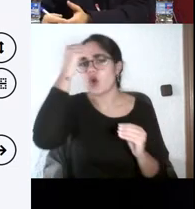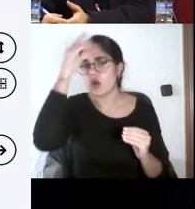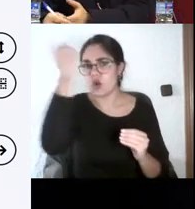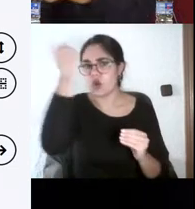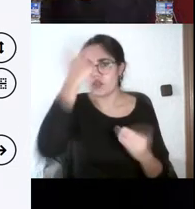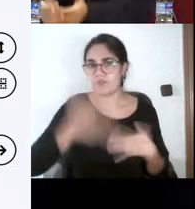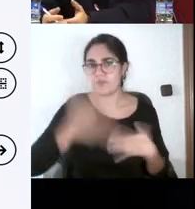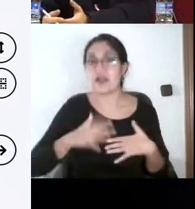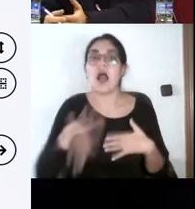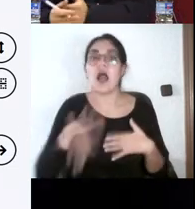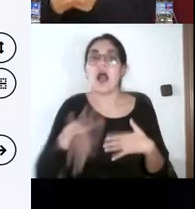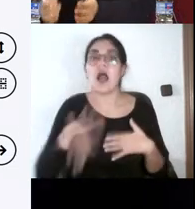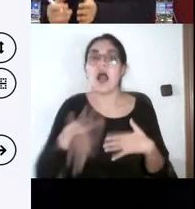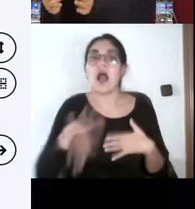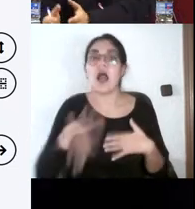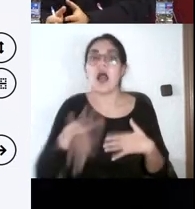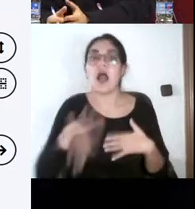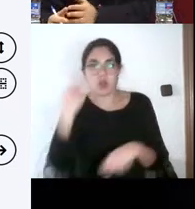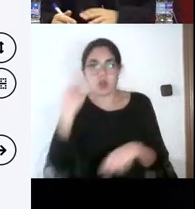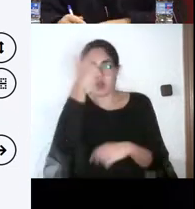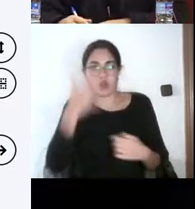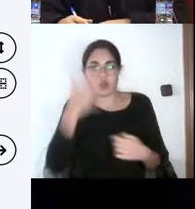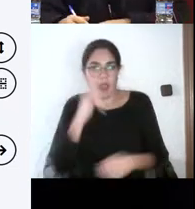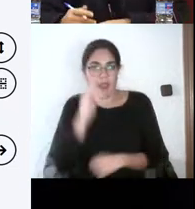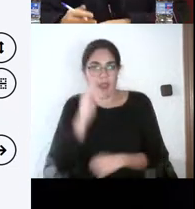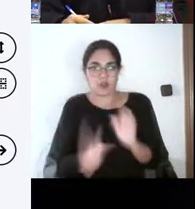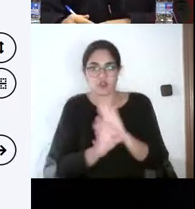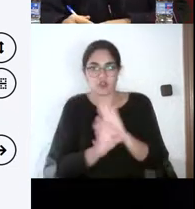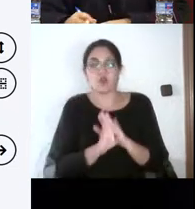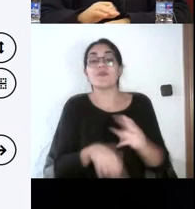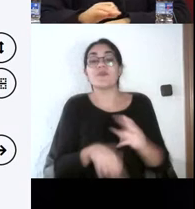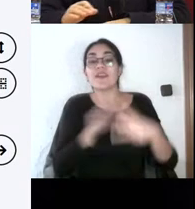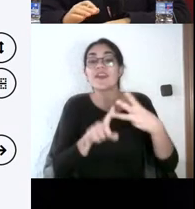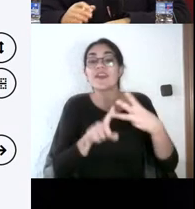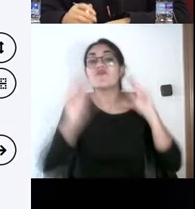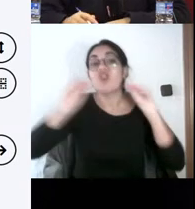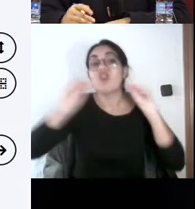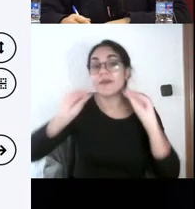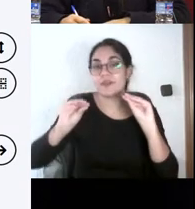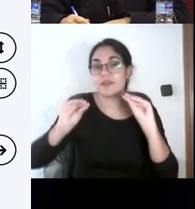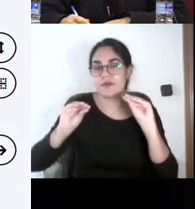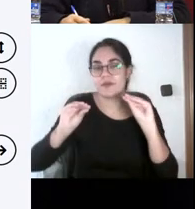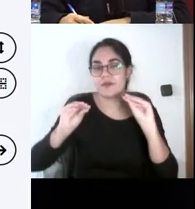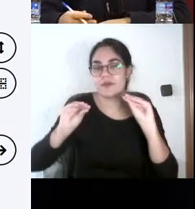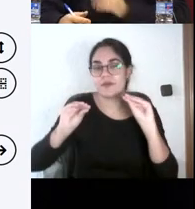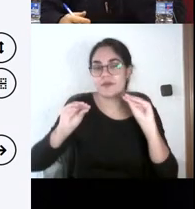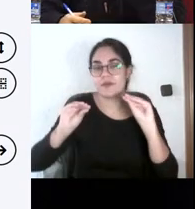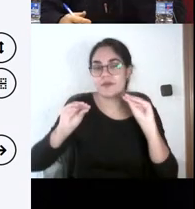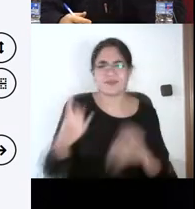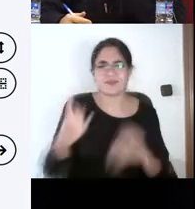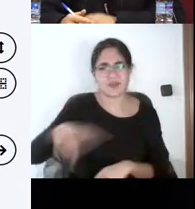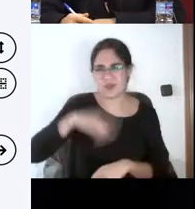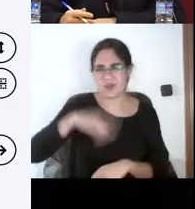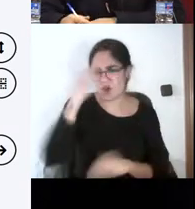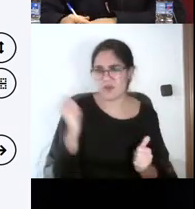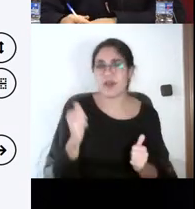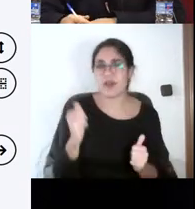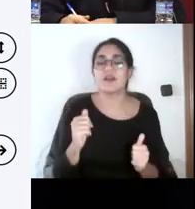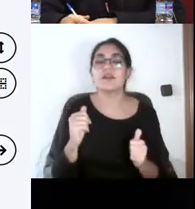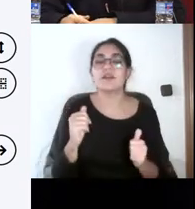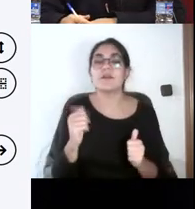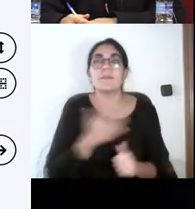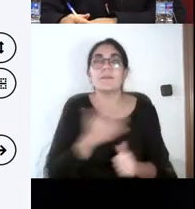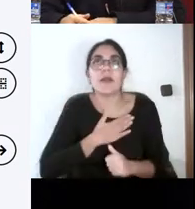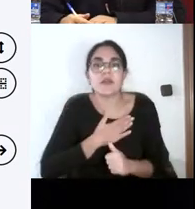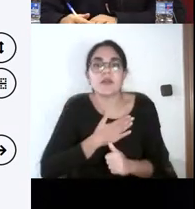alcanzado los contenidos en un momento posterior. Ya está, continuidad. Y formativa, que a me parece que es lo que siempre se nos olvida. La evaluación para mí no tiene sentido